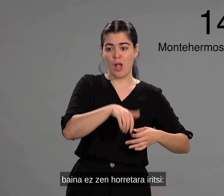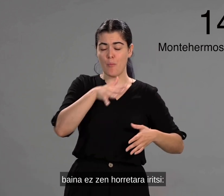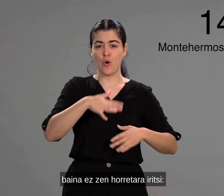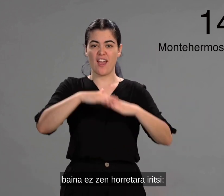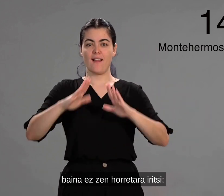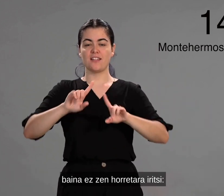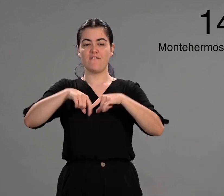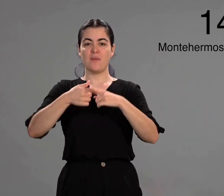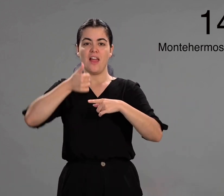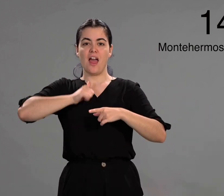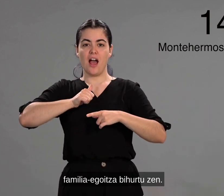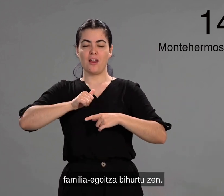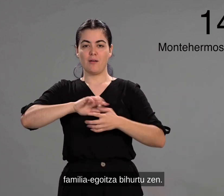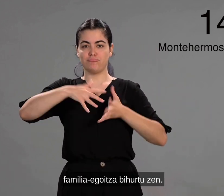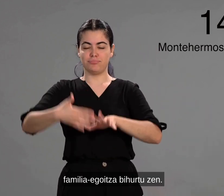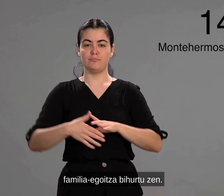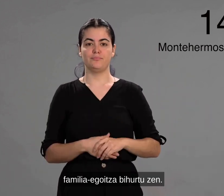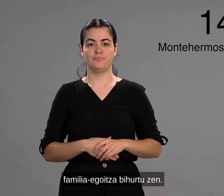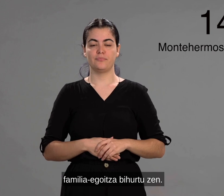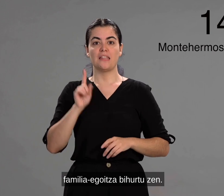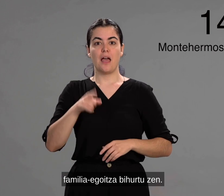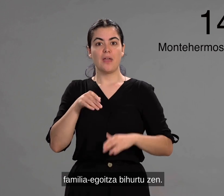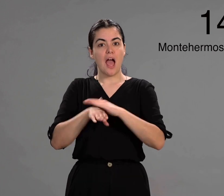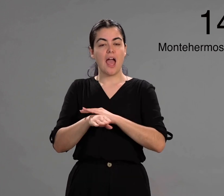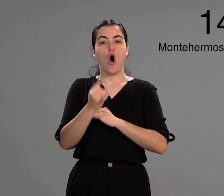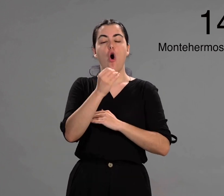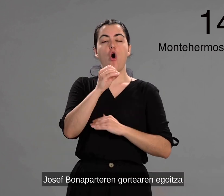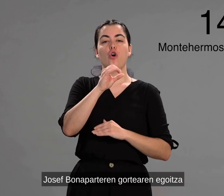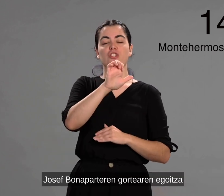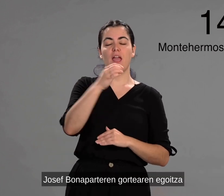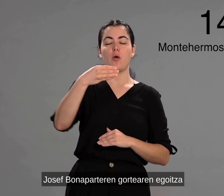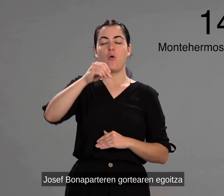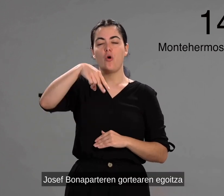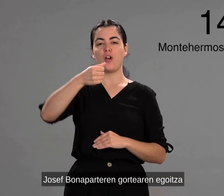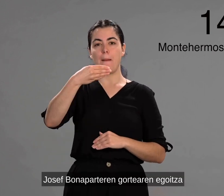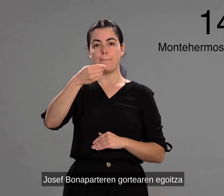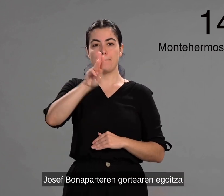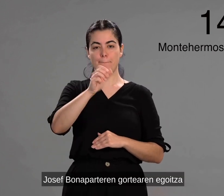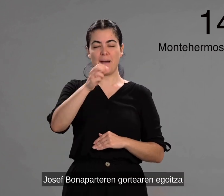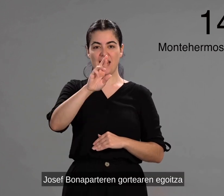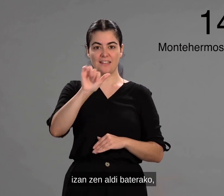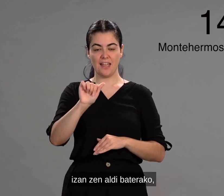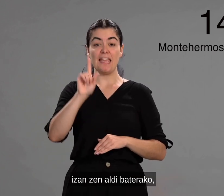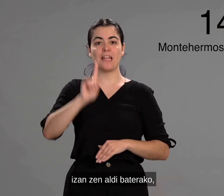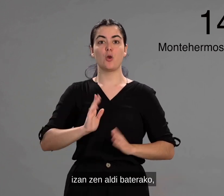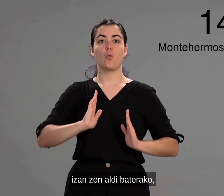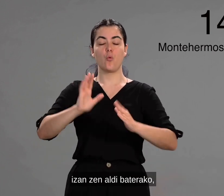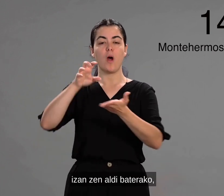iritsi. Familia egoitza bihurtu zen. Josef Bonaparteren gortearen egoitza izan zen aldibaterako,